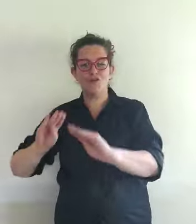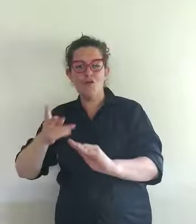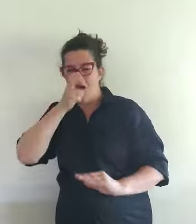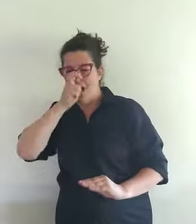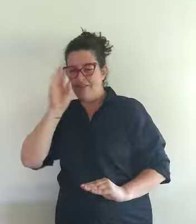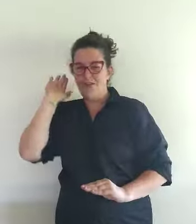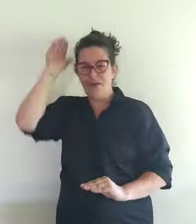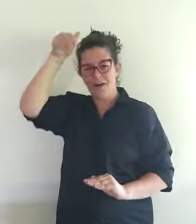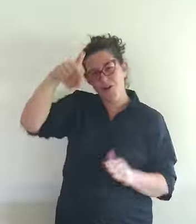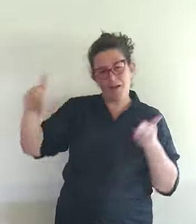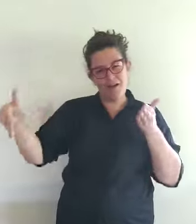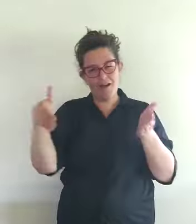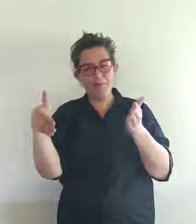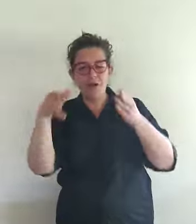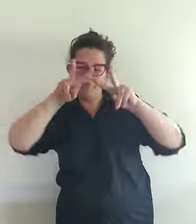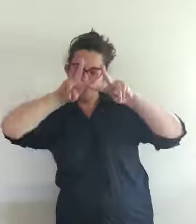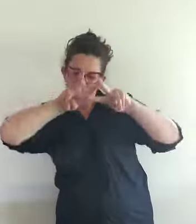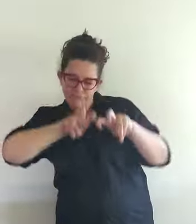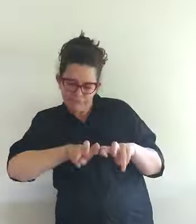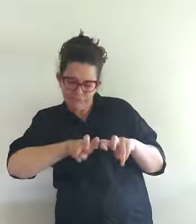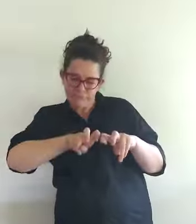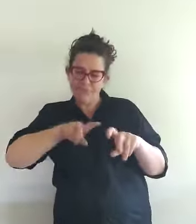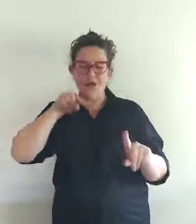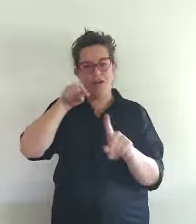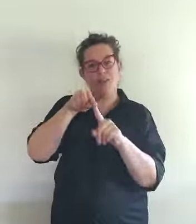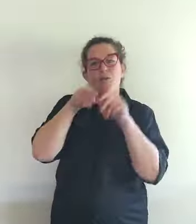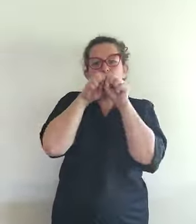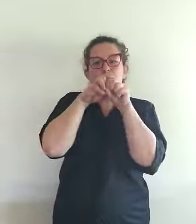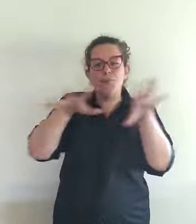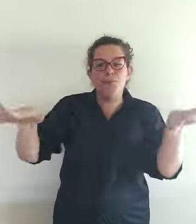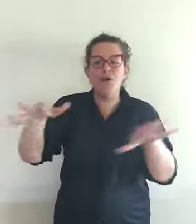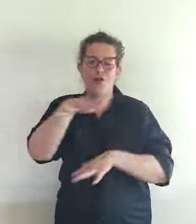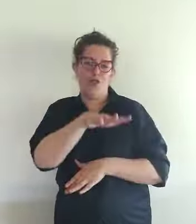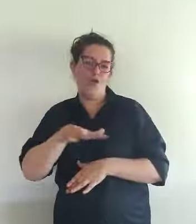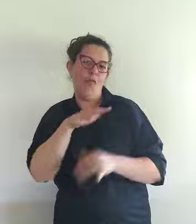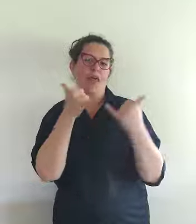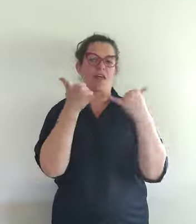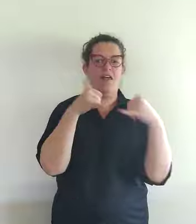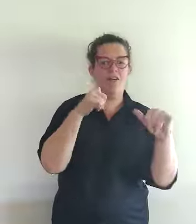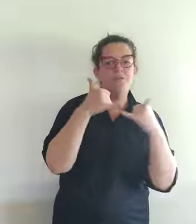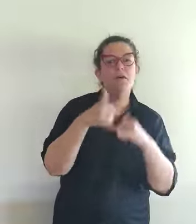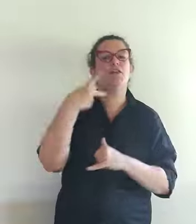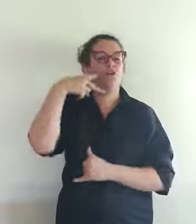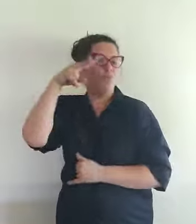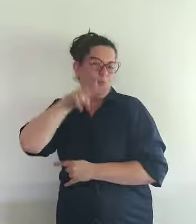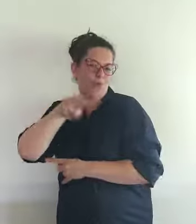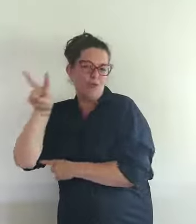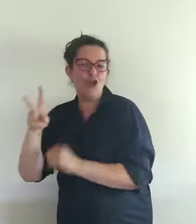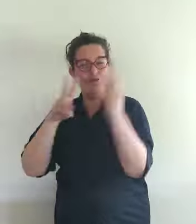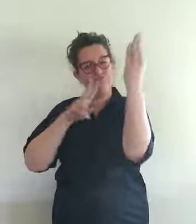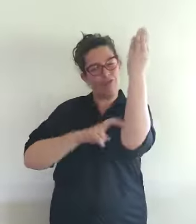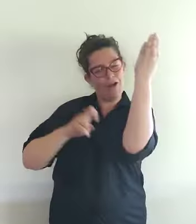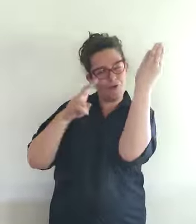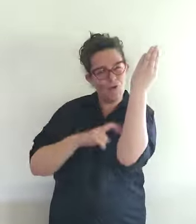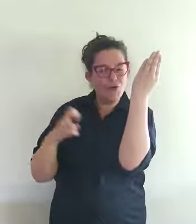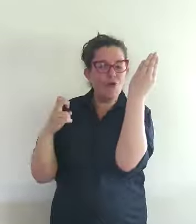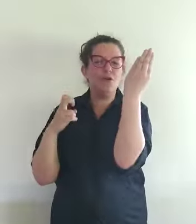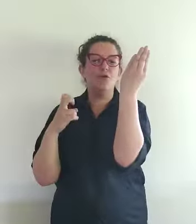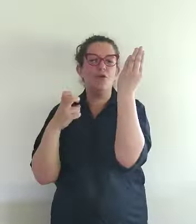al público en eventos, museos, yacimientos anqueológicos, conferencias,